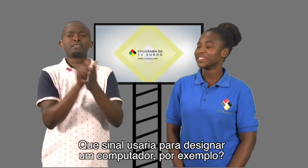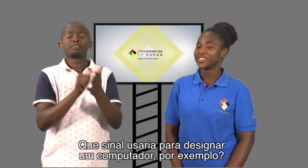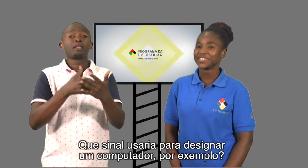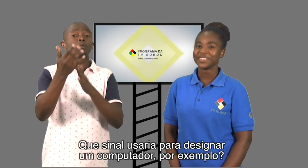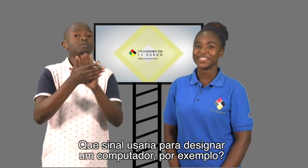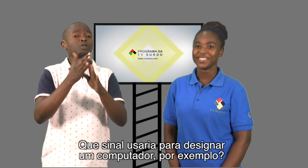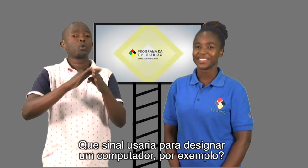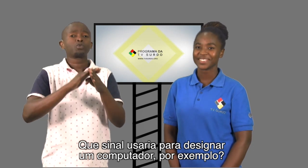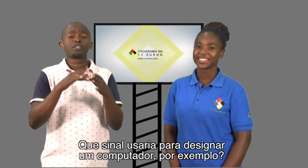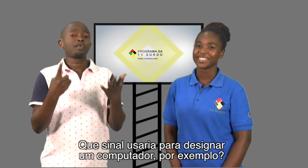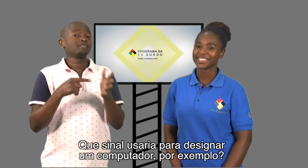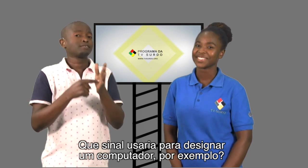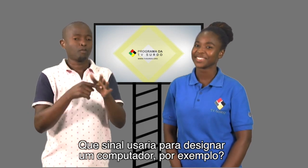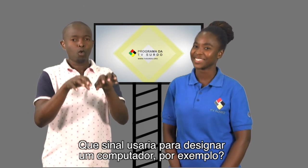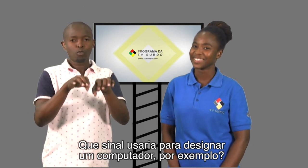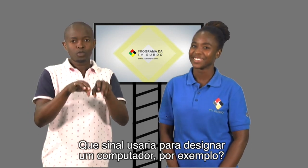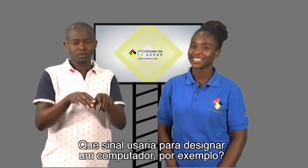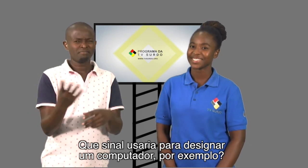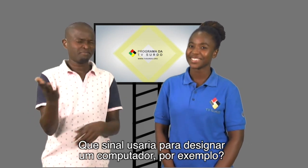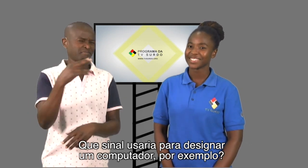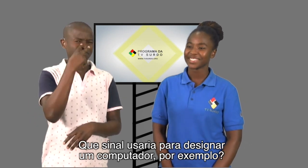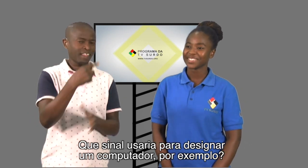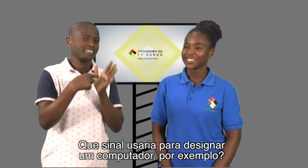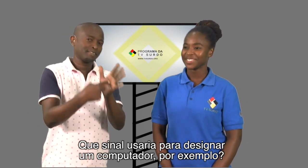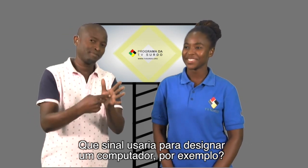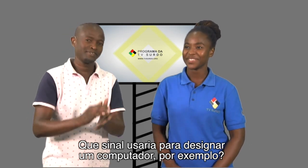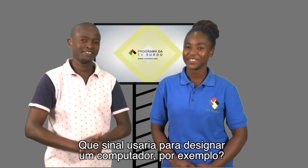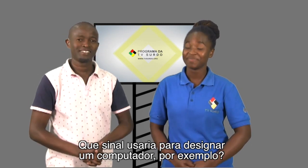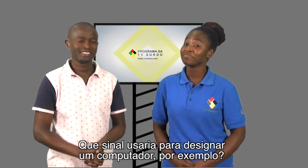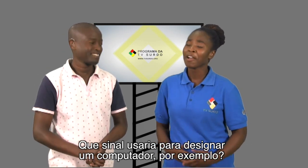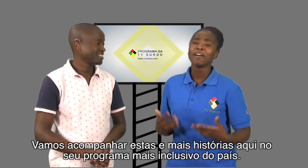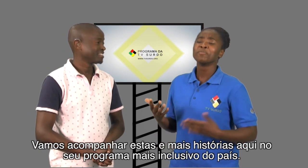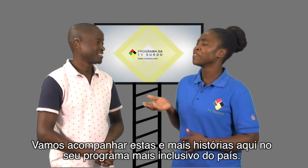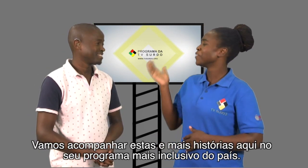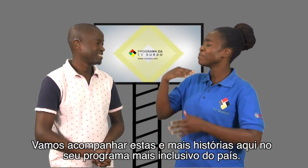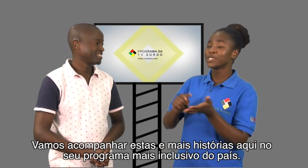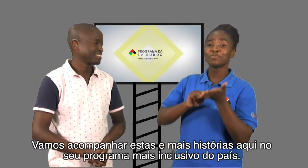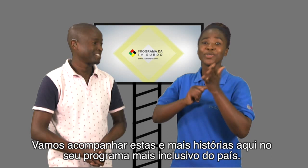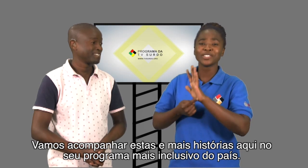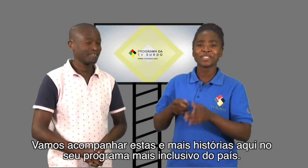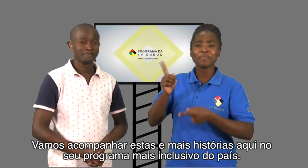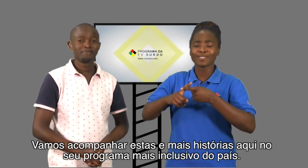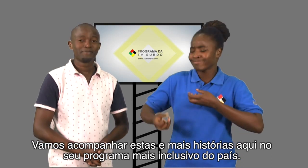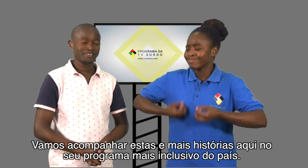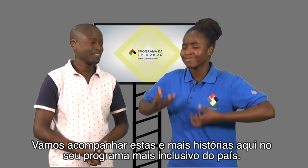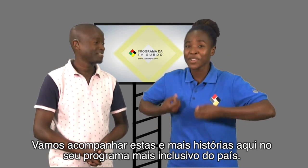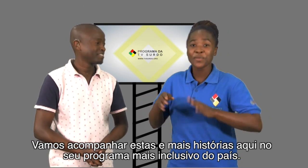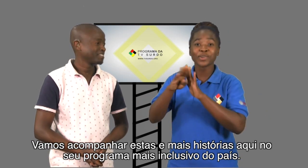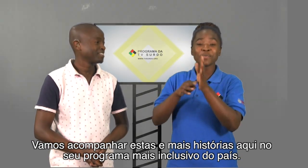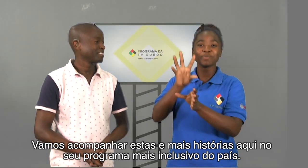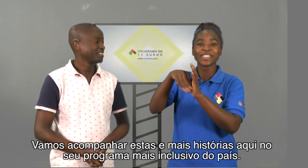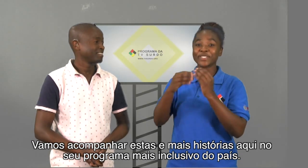sinais. Que sinal usaria para designar um computador, por exemplo? Vamos acompanhar estas e mais